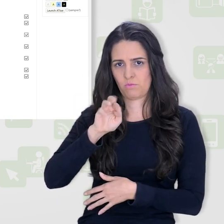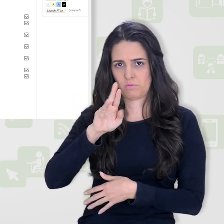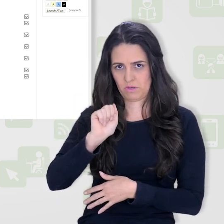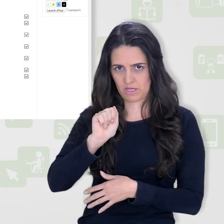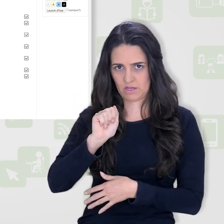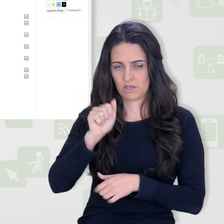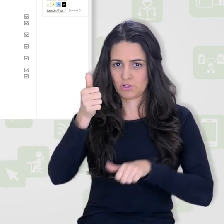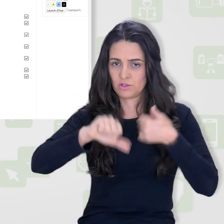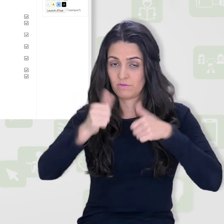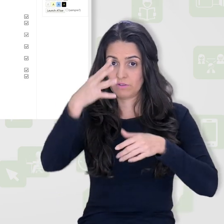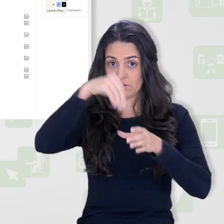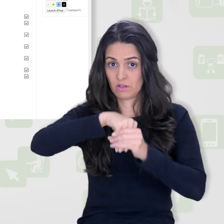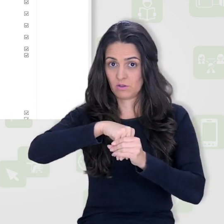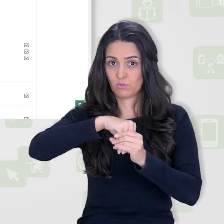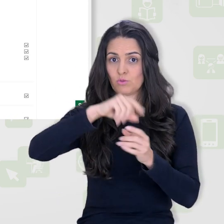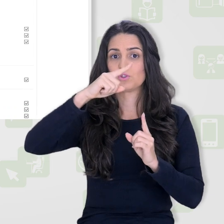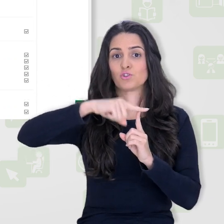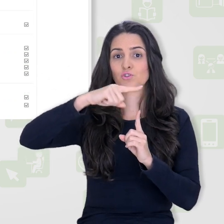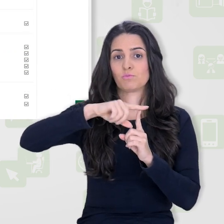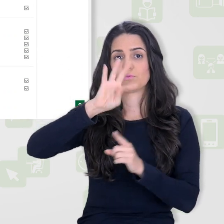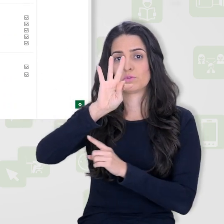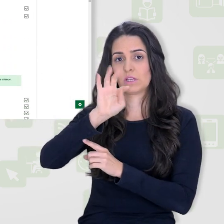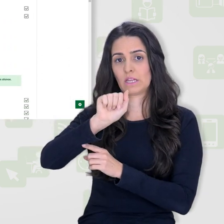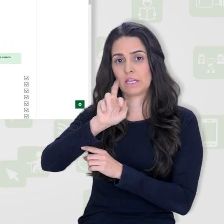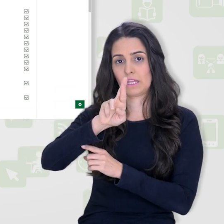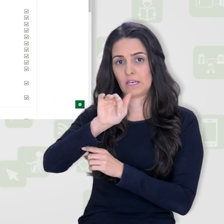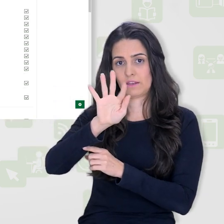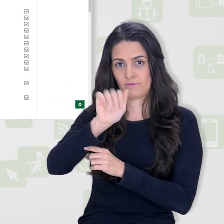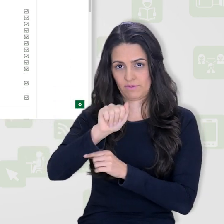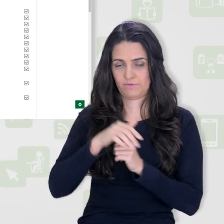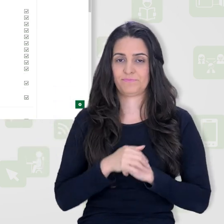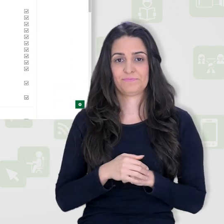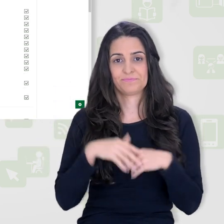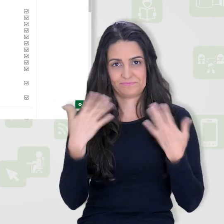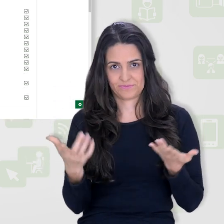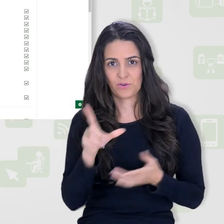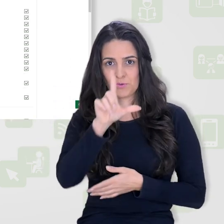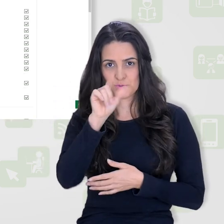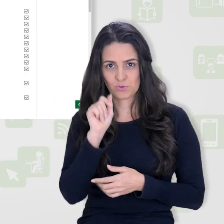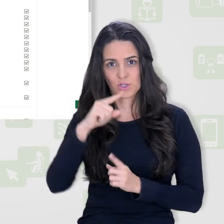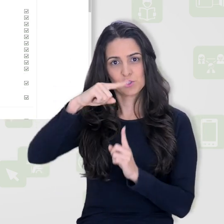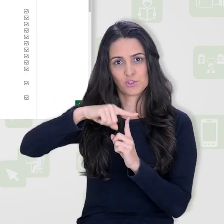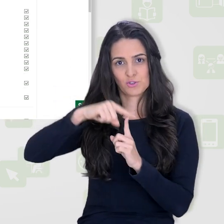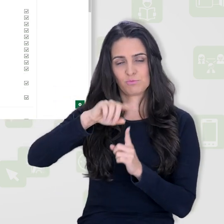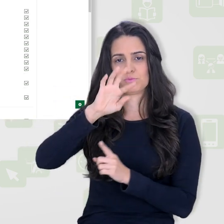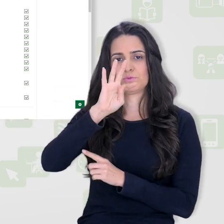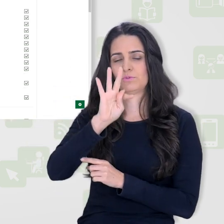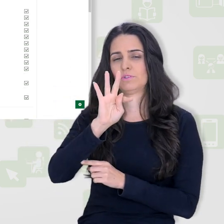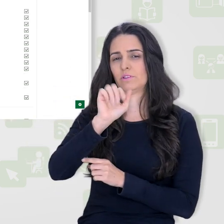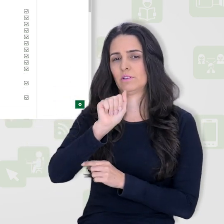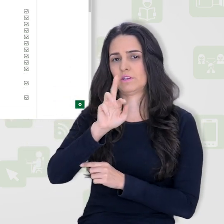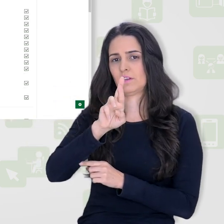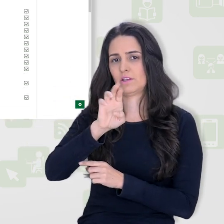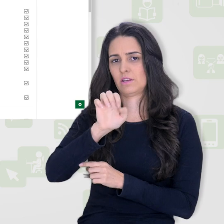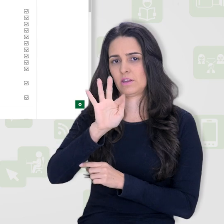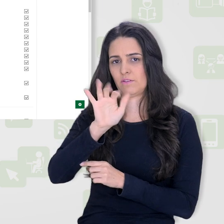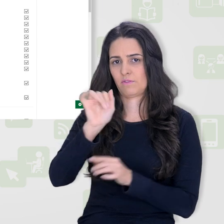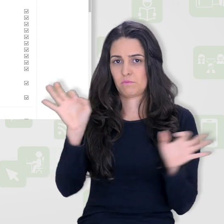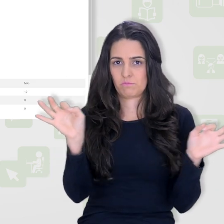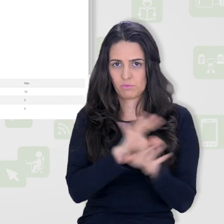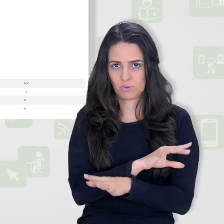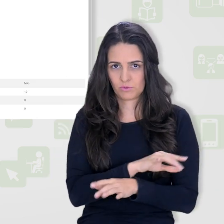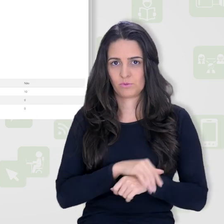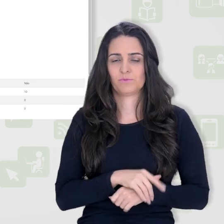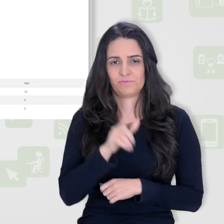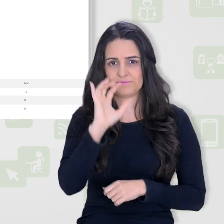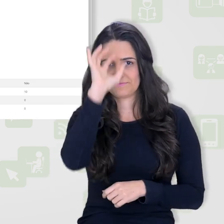atividade tarefa. Para isso, vamos escolher aqui uma atividade tarefa que já está criada